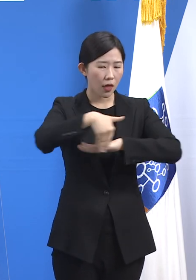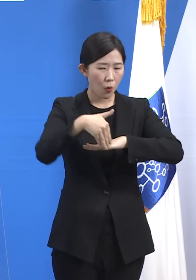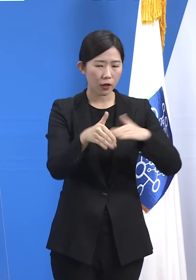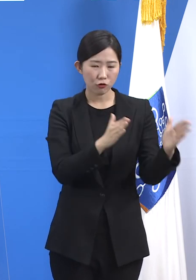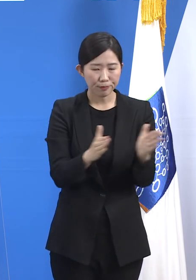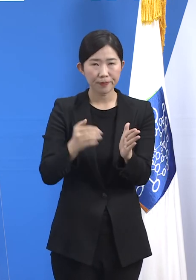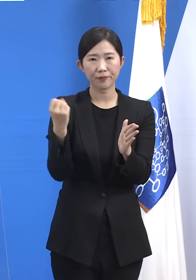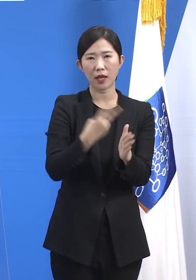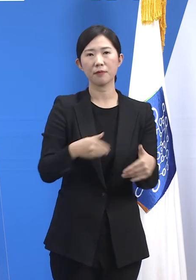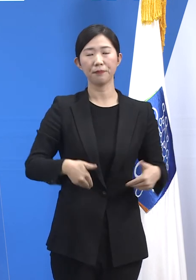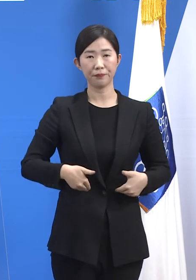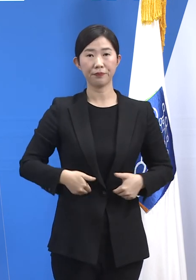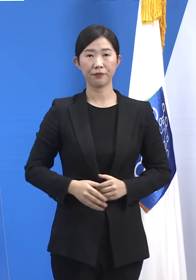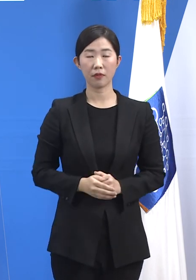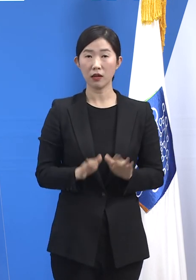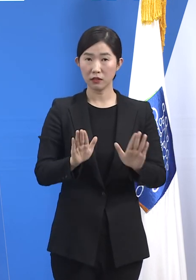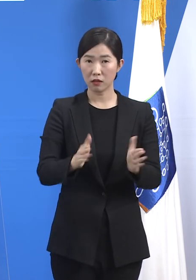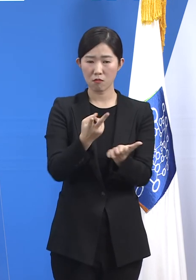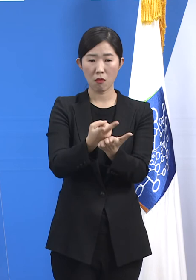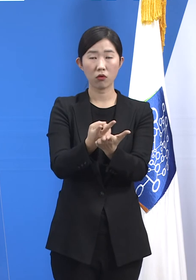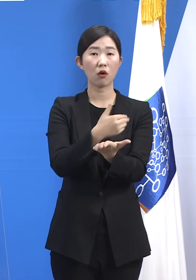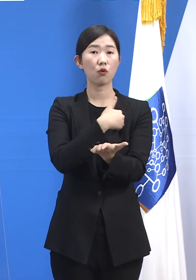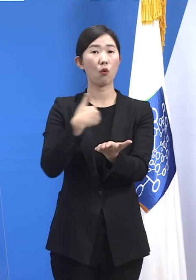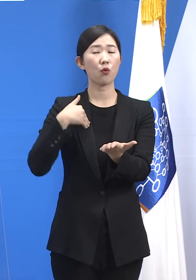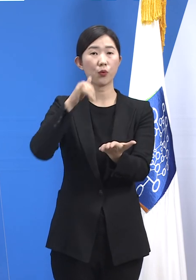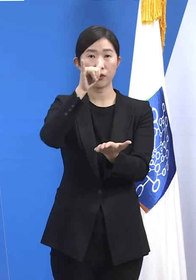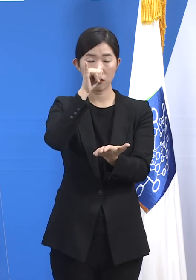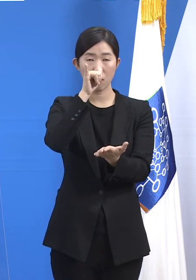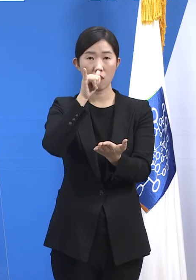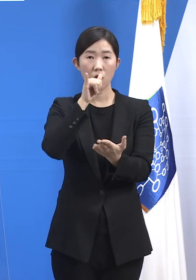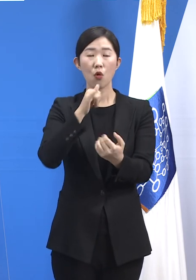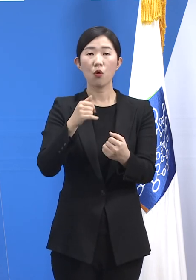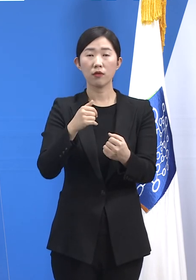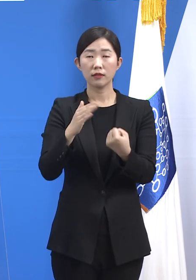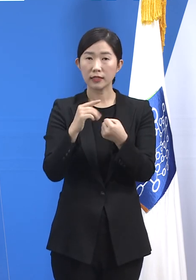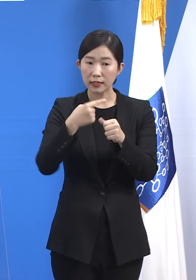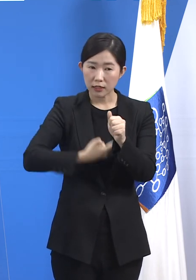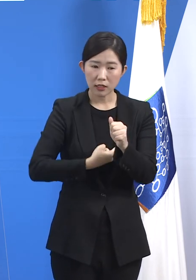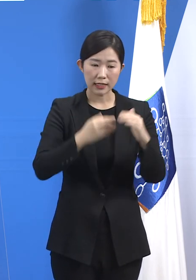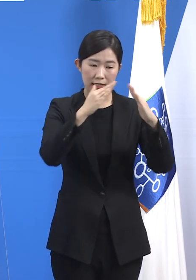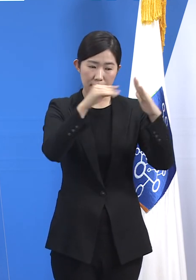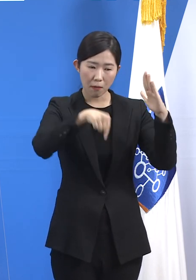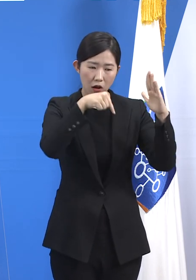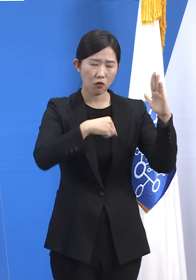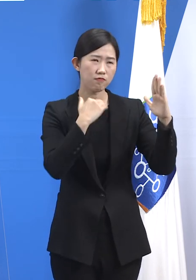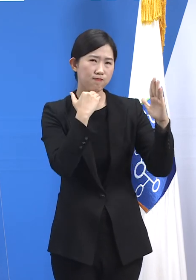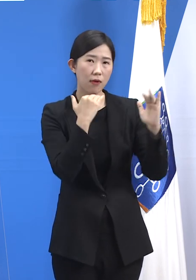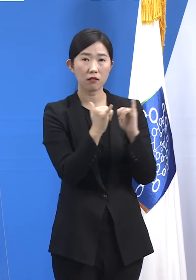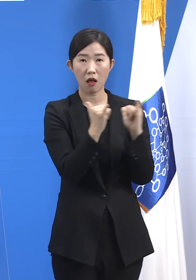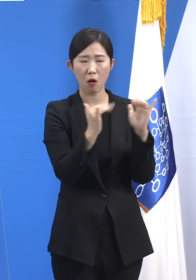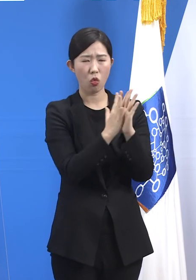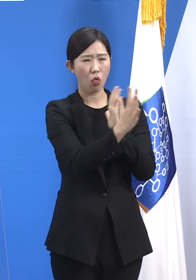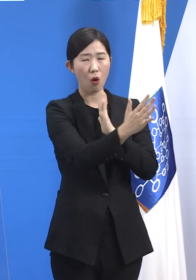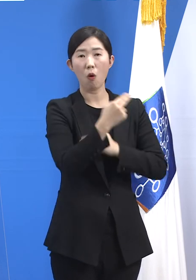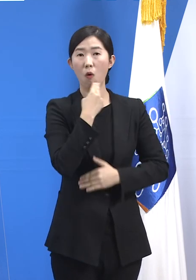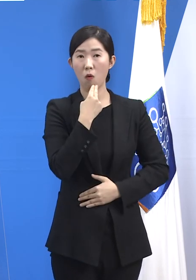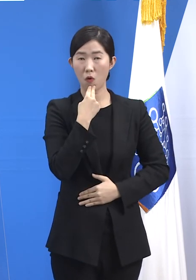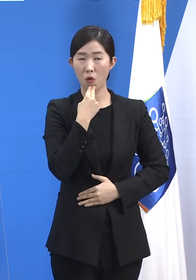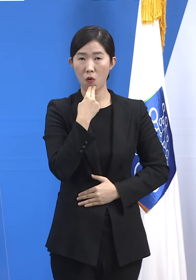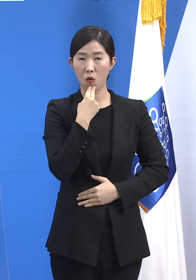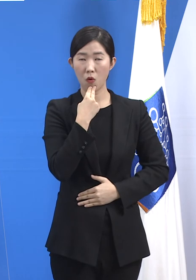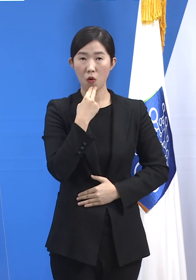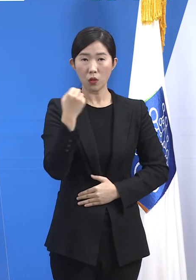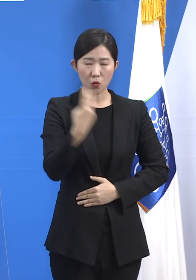다소 여유가 생겨서 가정에서 대기하는 사람도 없고 집단 감염 발생 시설에서 어렵게